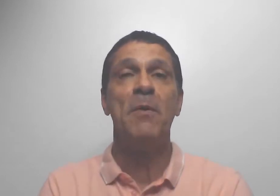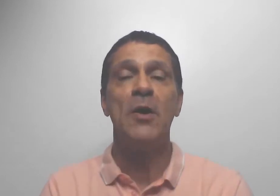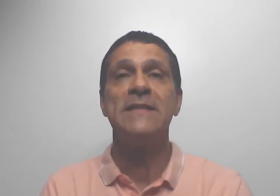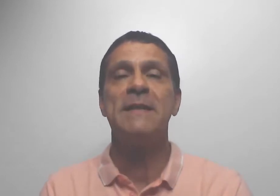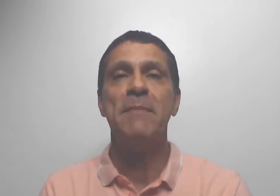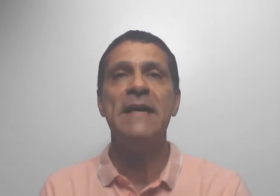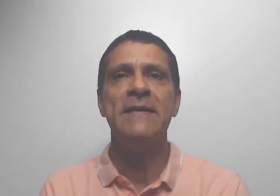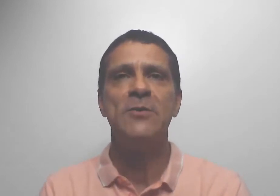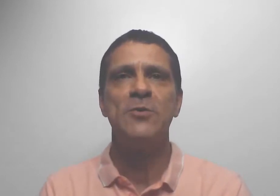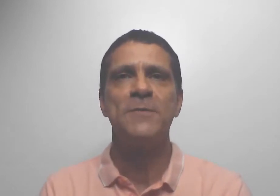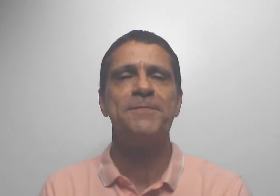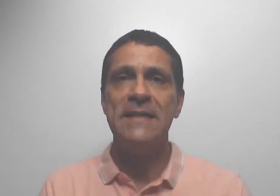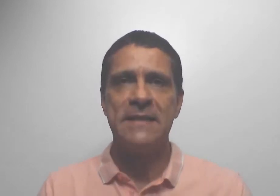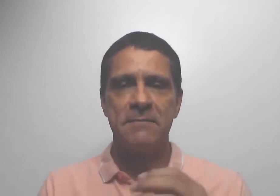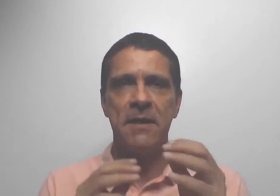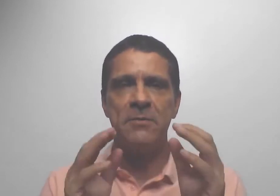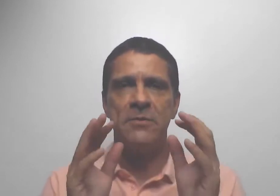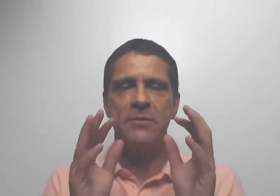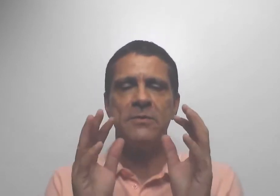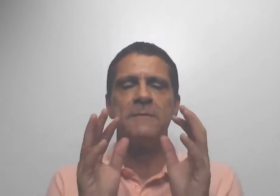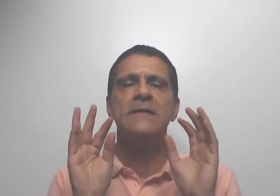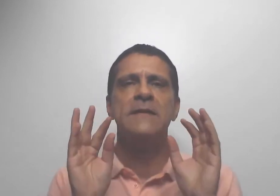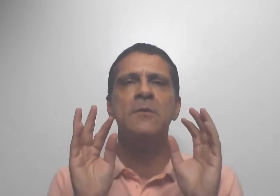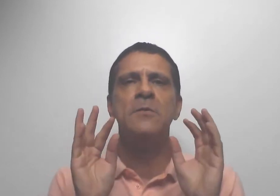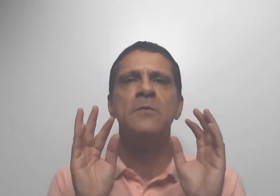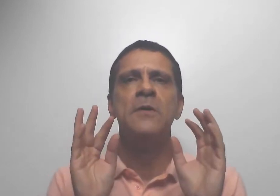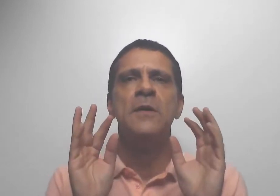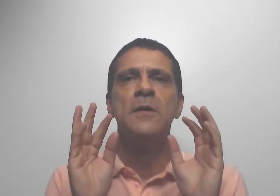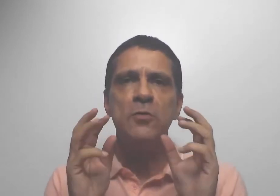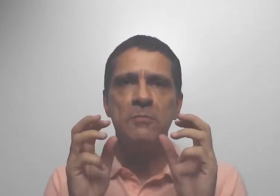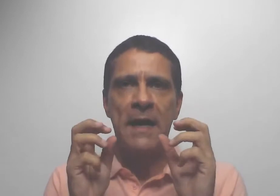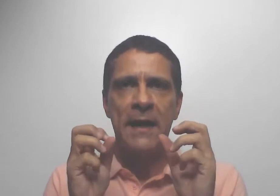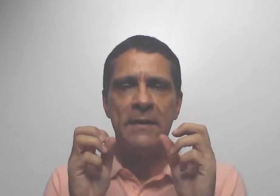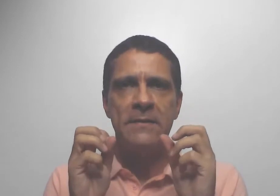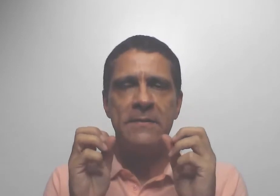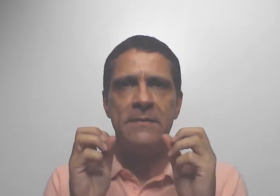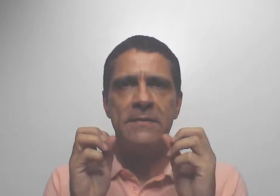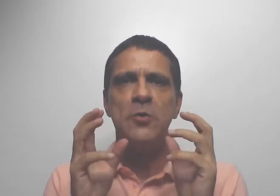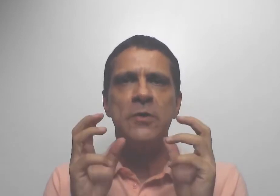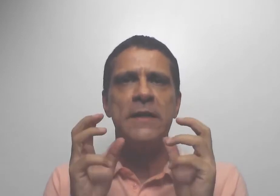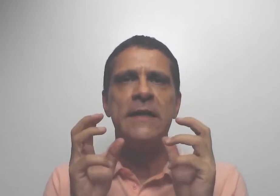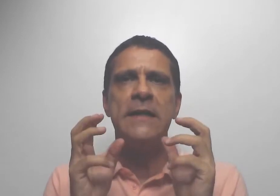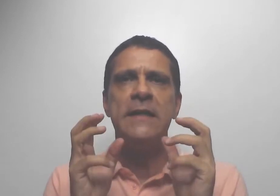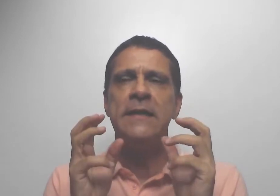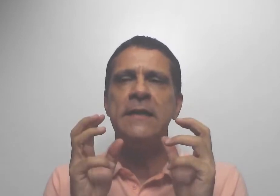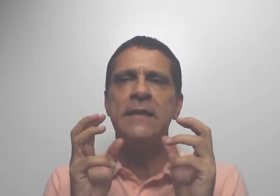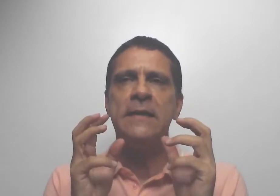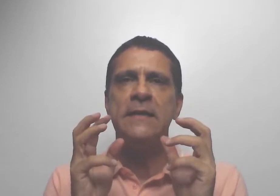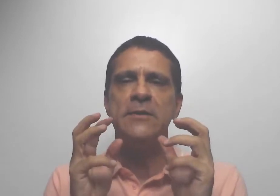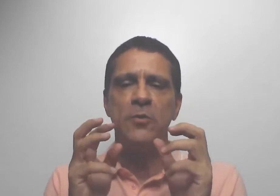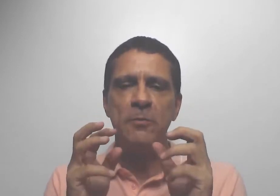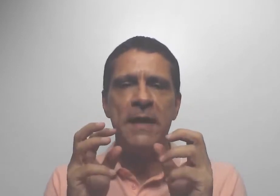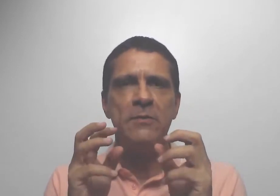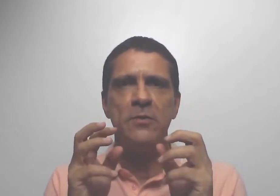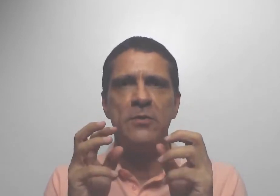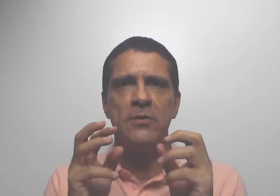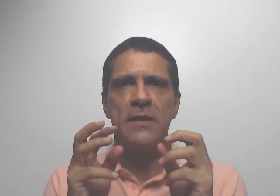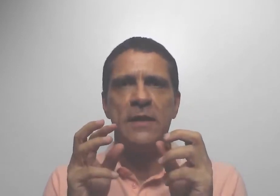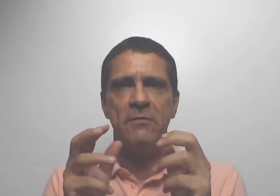mostra bem isso. Mas as mãos, elas são muito mais do que instrumentos para